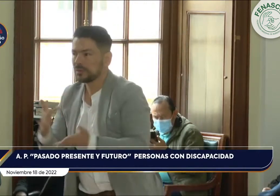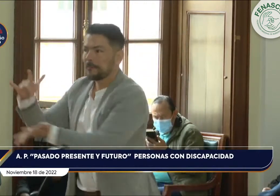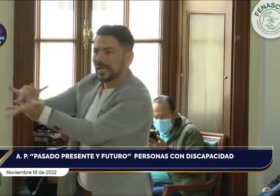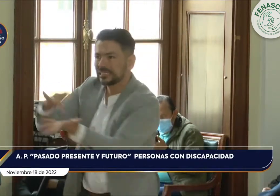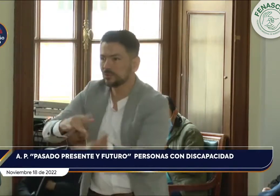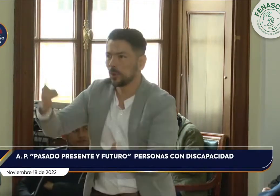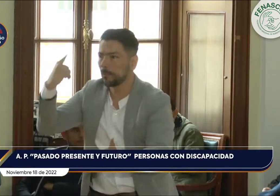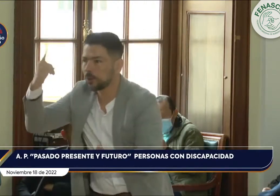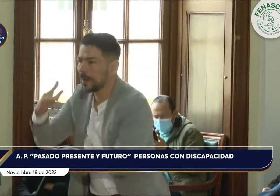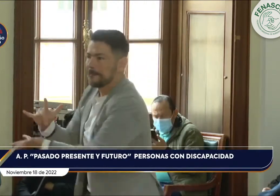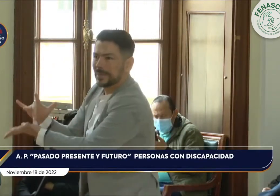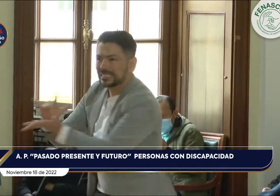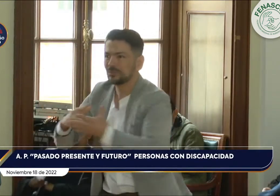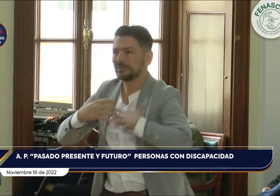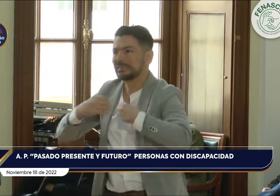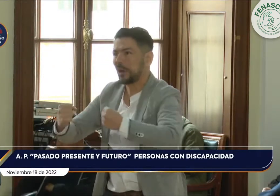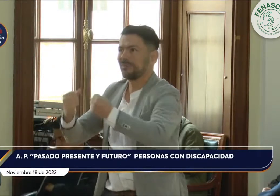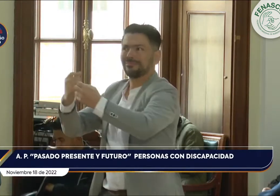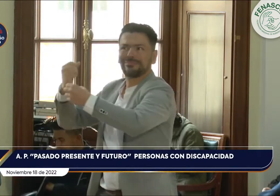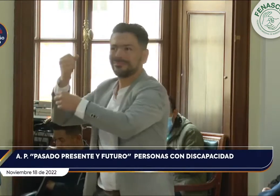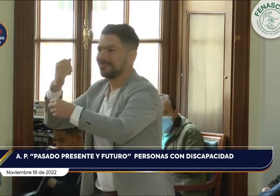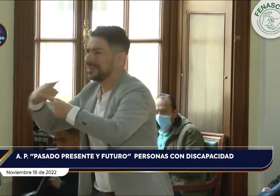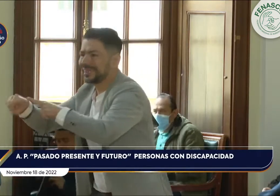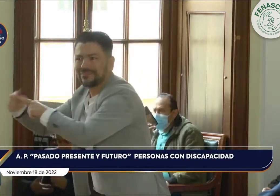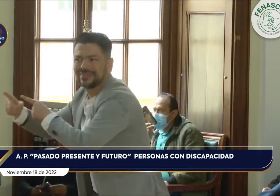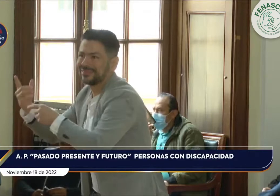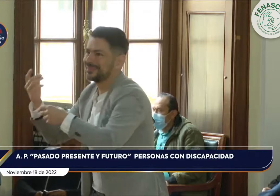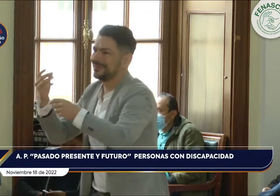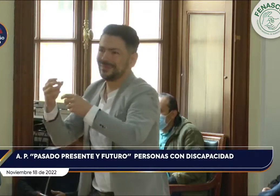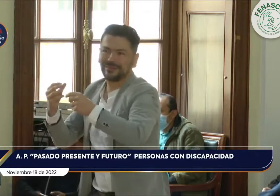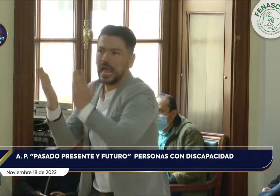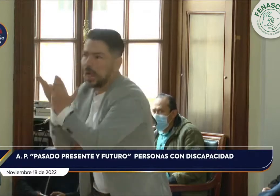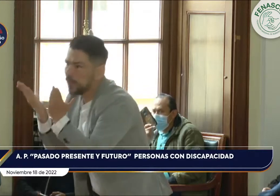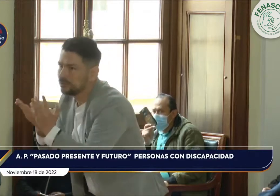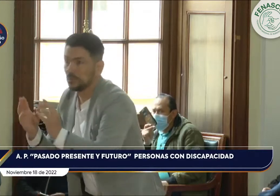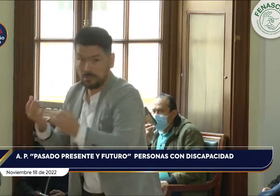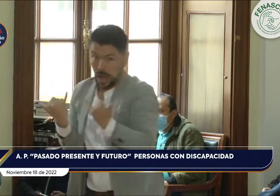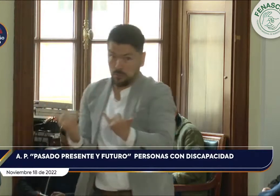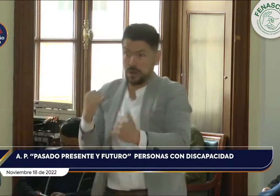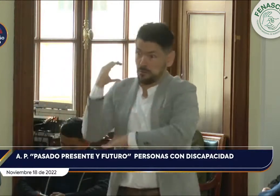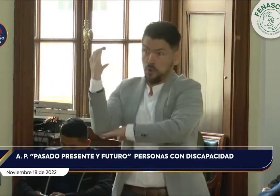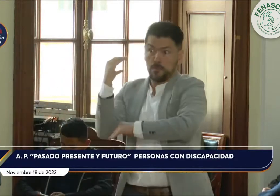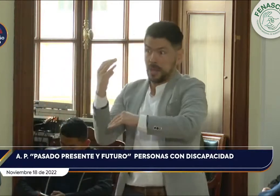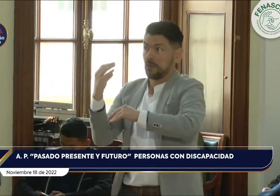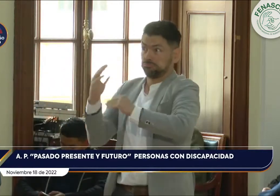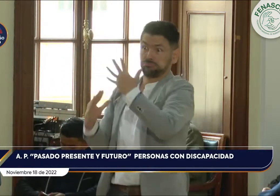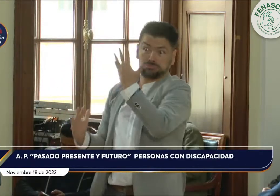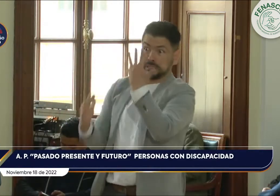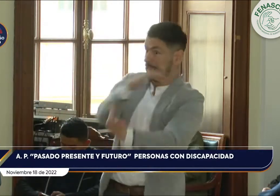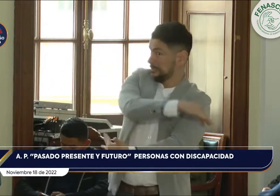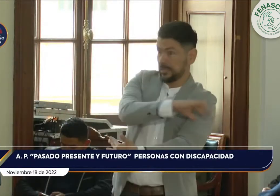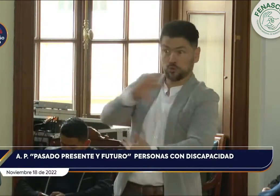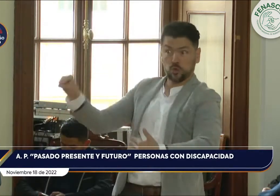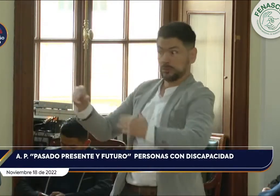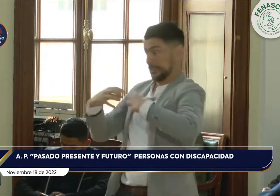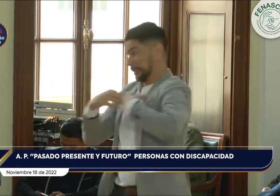realidad permite generar otras condiciones para las demás personas con discapacidad en términos de participación política, de salud, de educación,